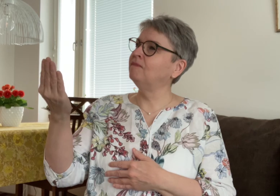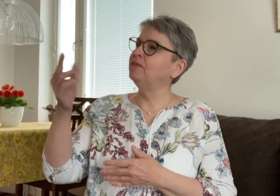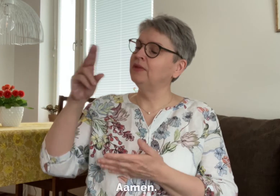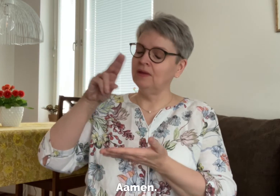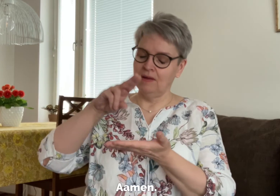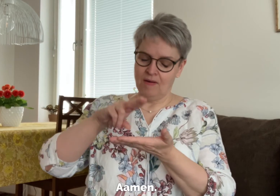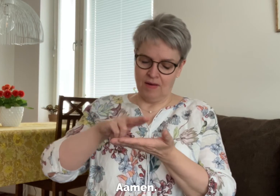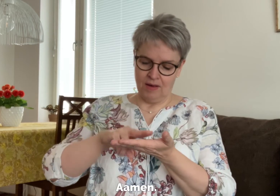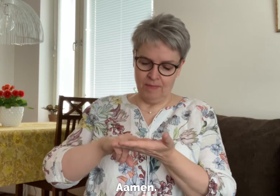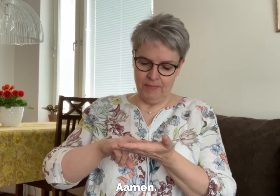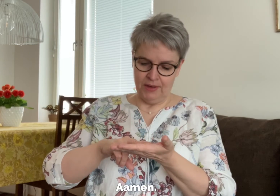Aamen.